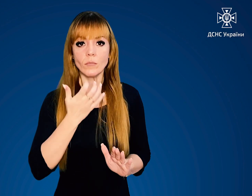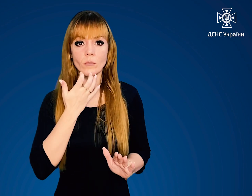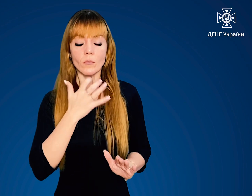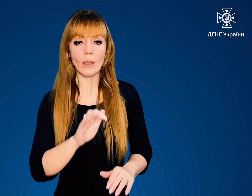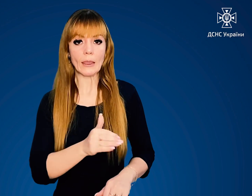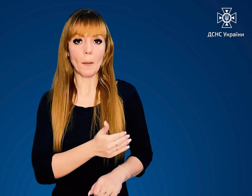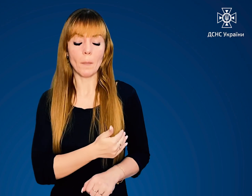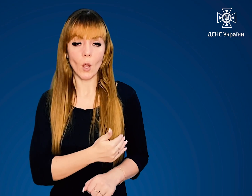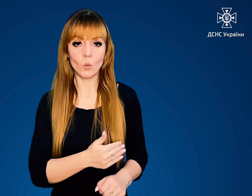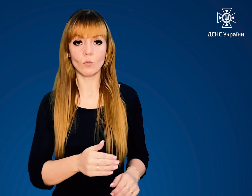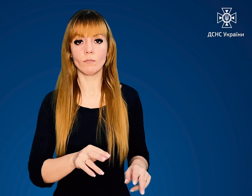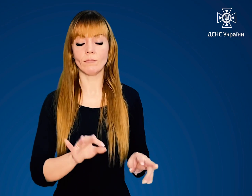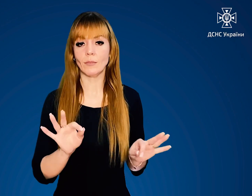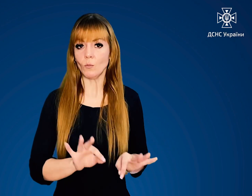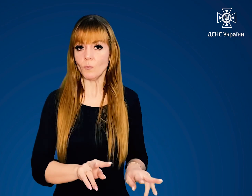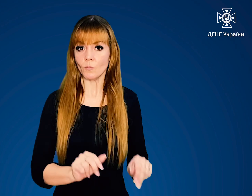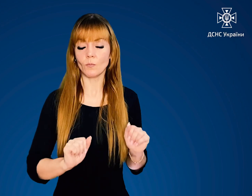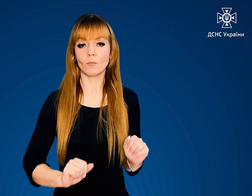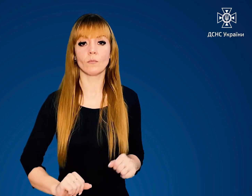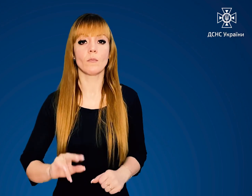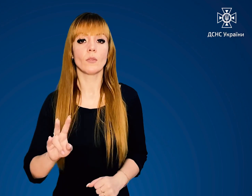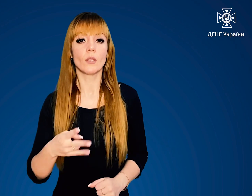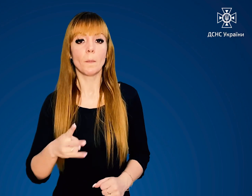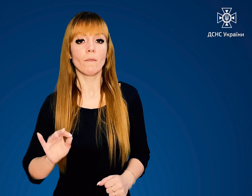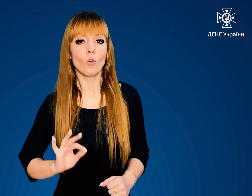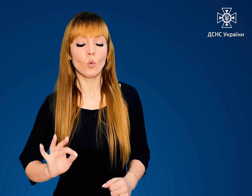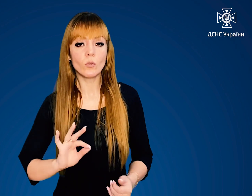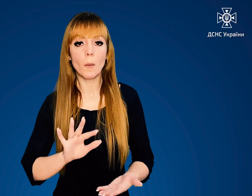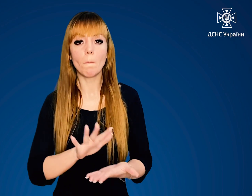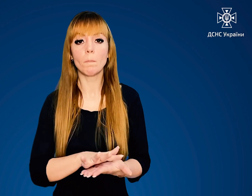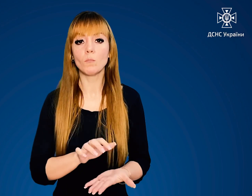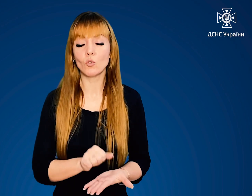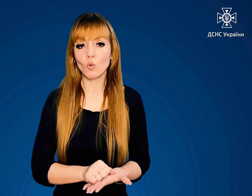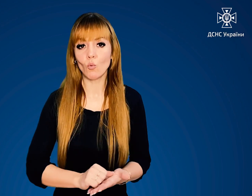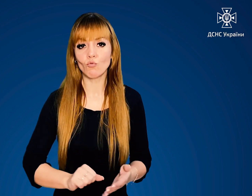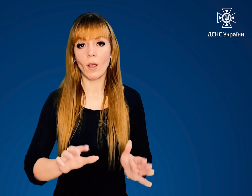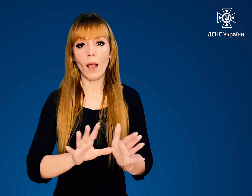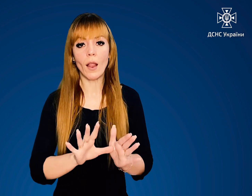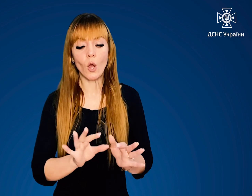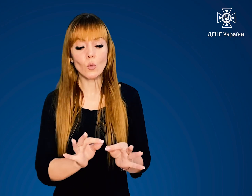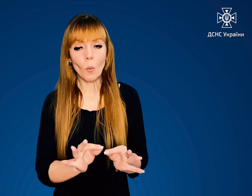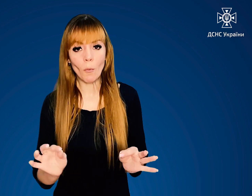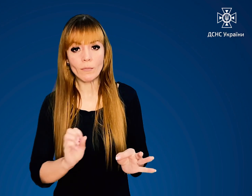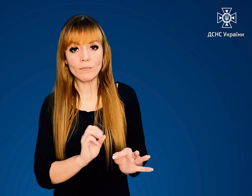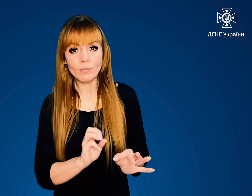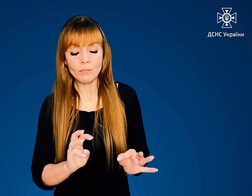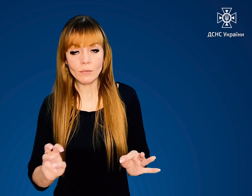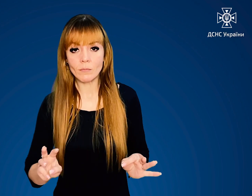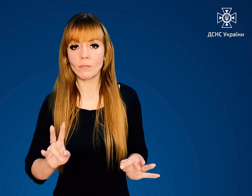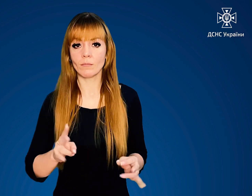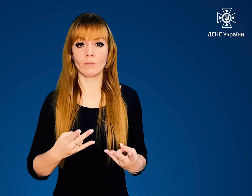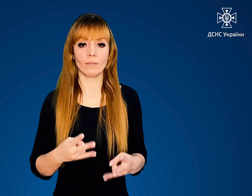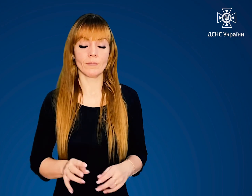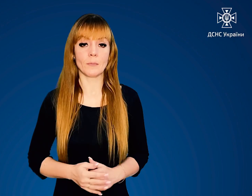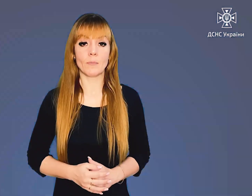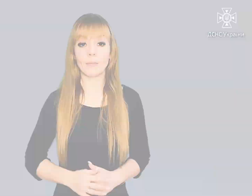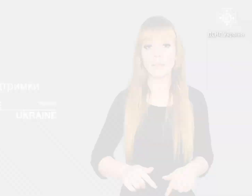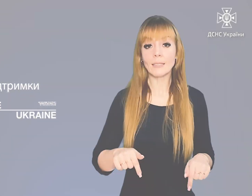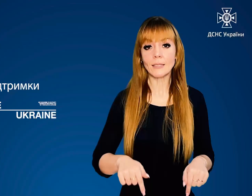звичної температури Не використовуйте пошкоджені зарядні електродроти Це